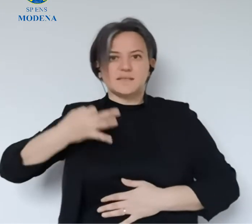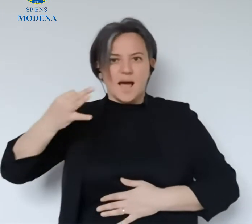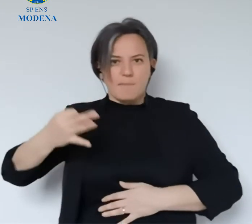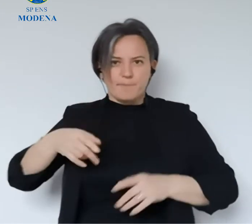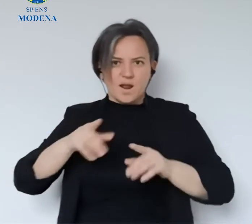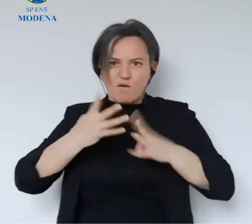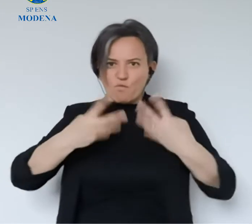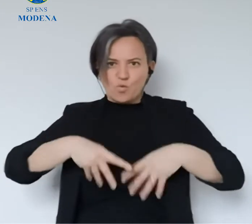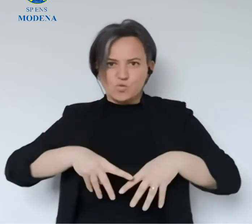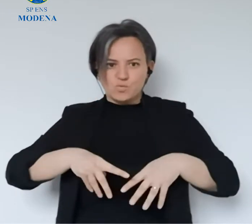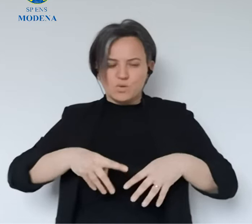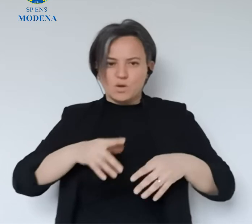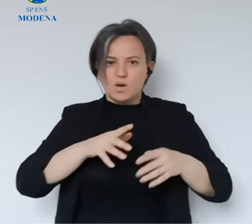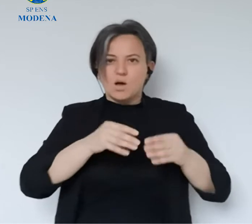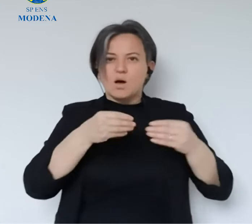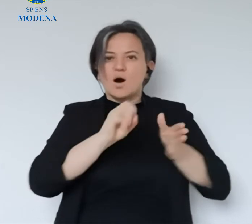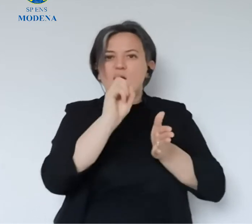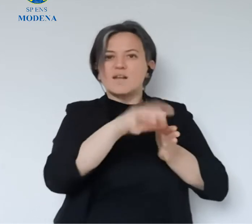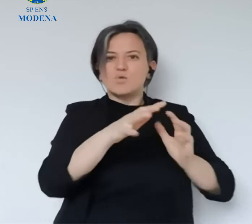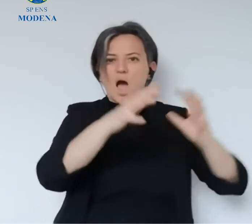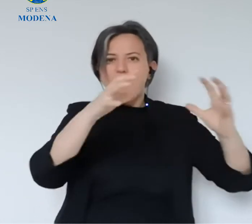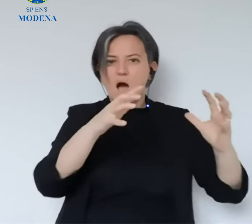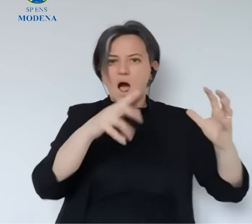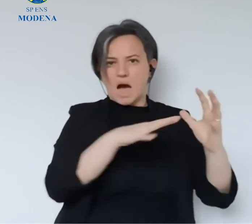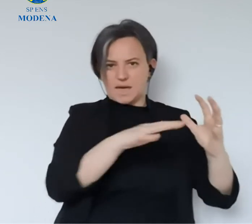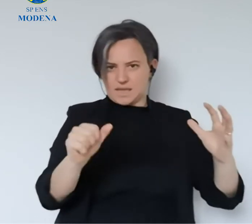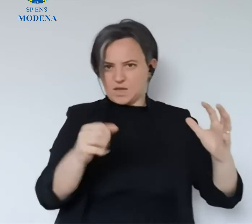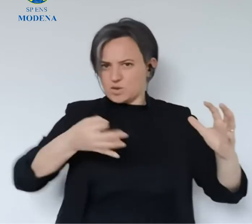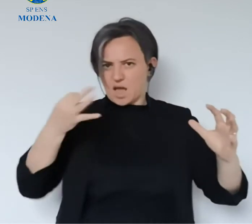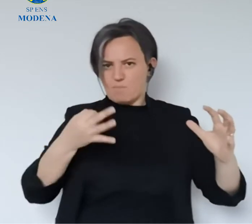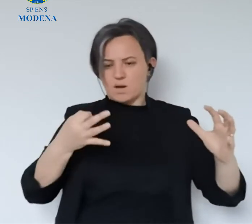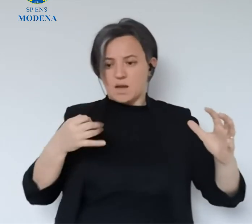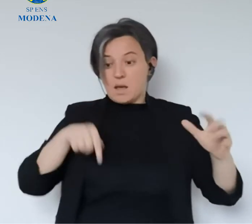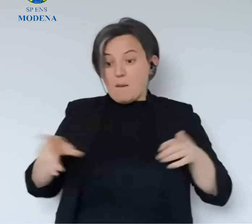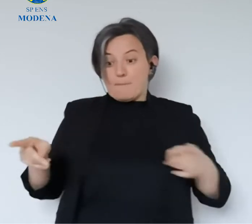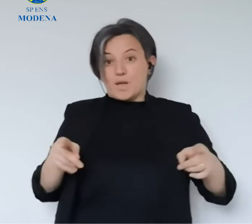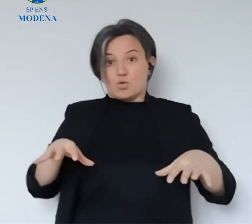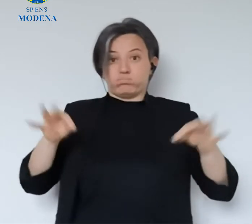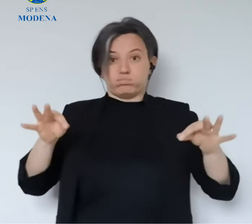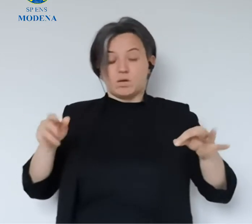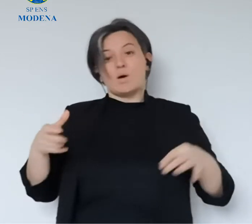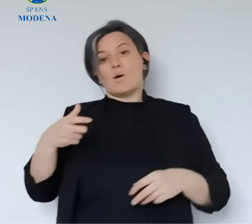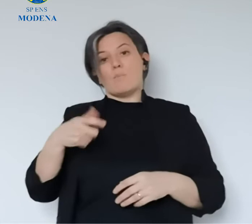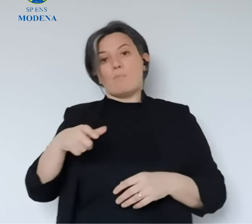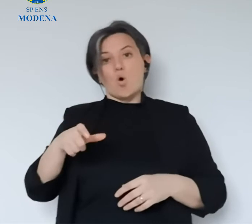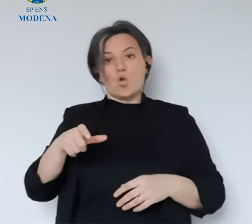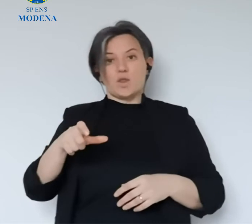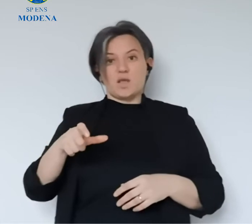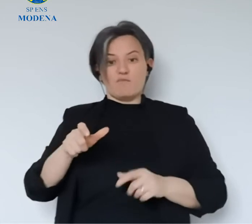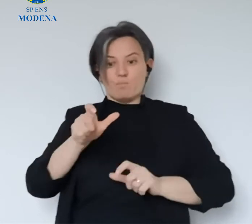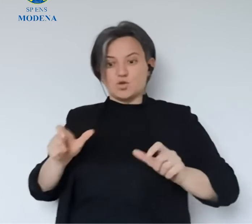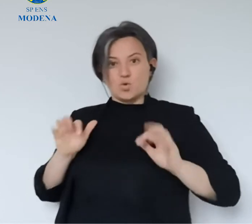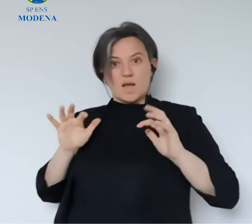Ora un appello, c'è sempre stato il ritiro a domicilio dei rifiuti ingombranti, c'è